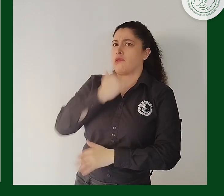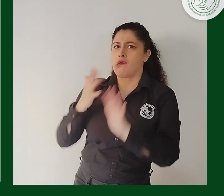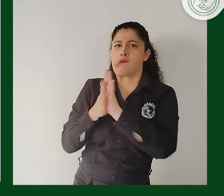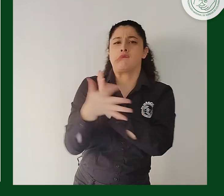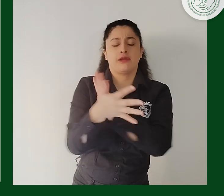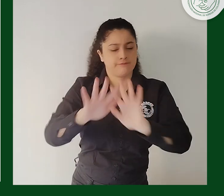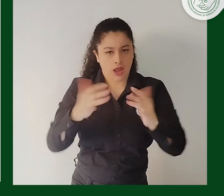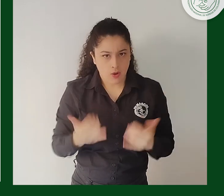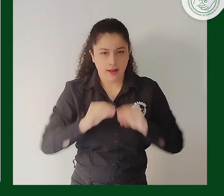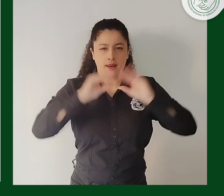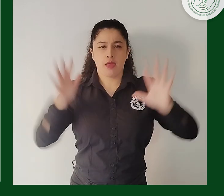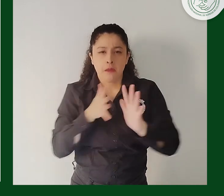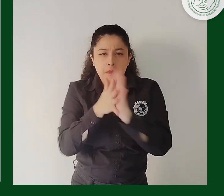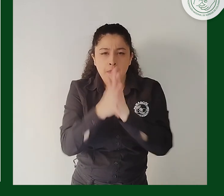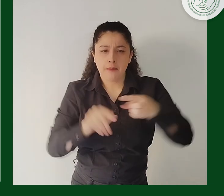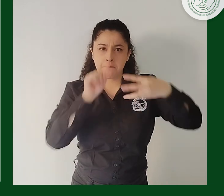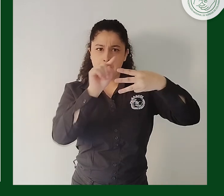para la comunidad y la opinión pública.